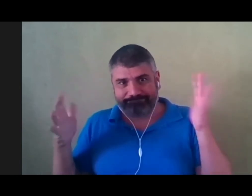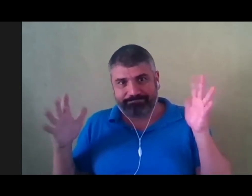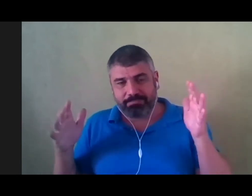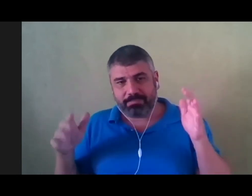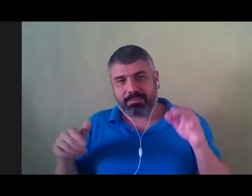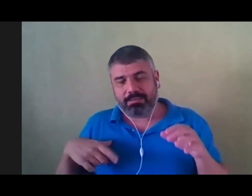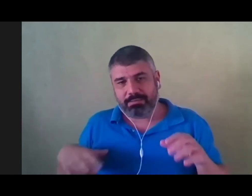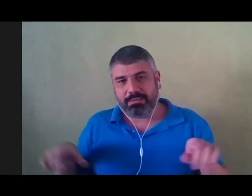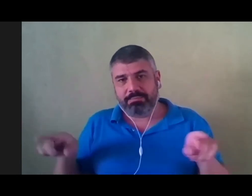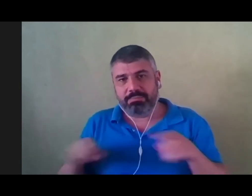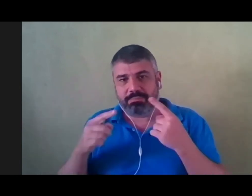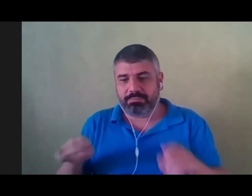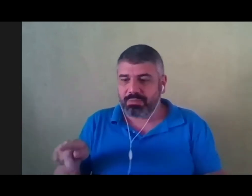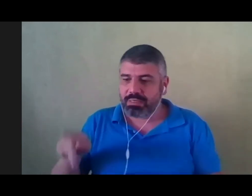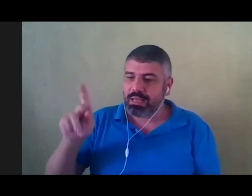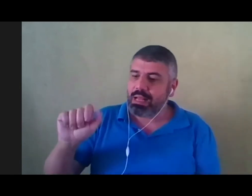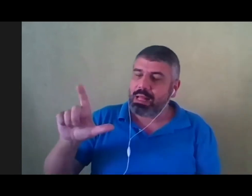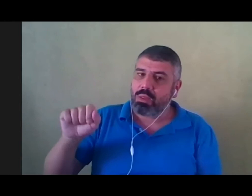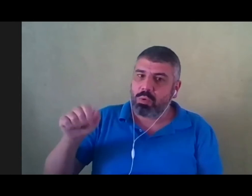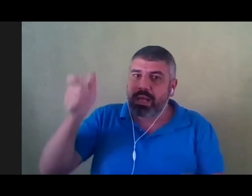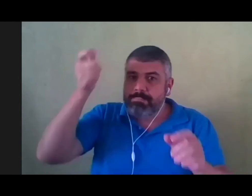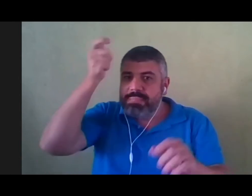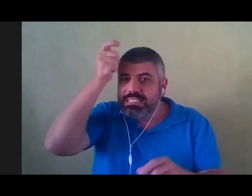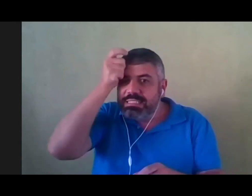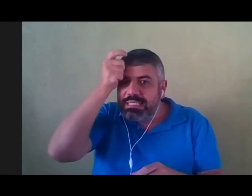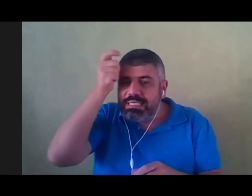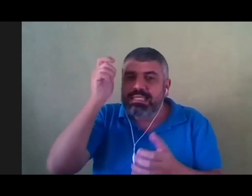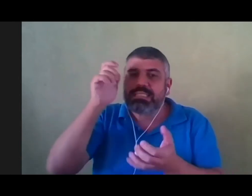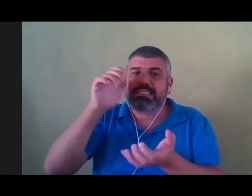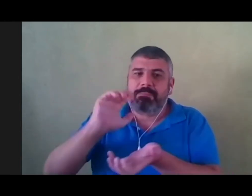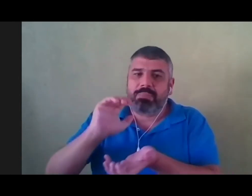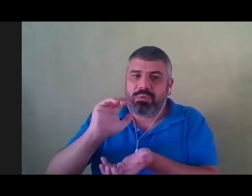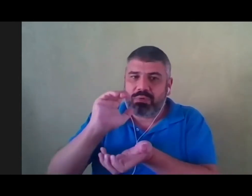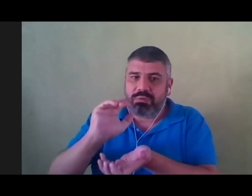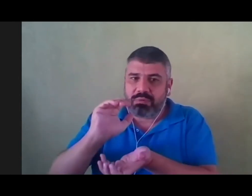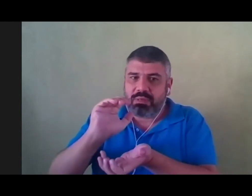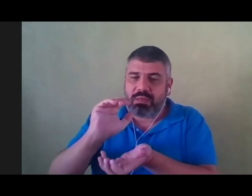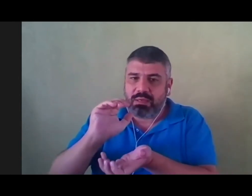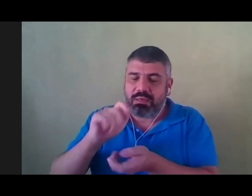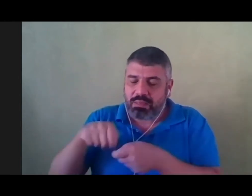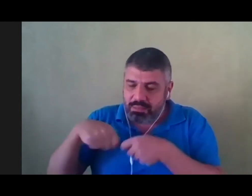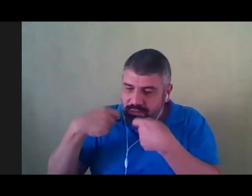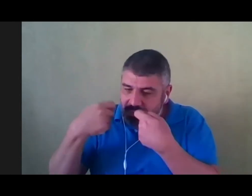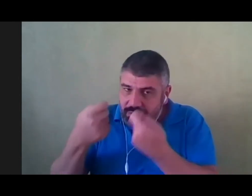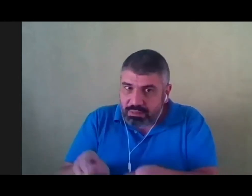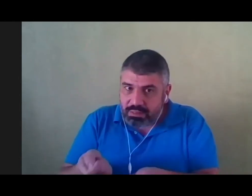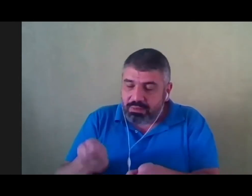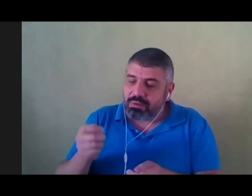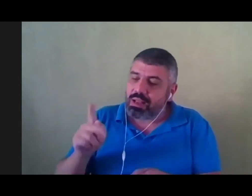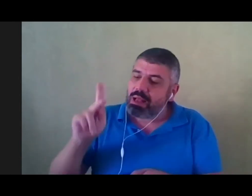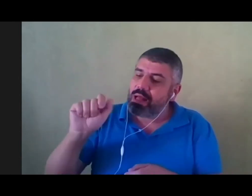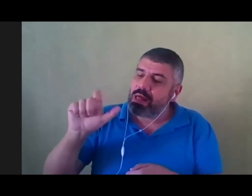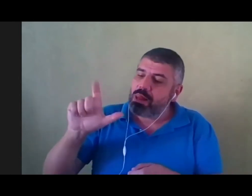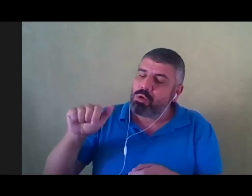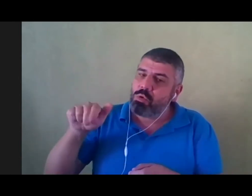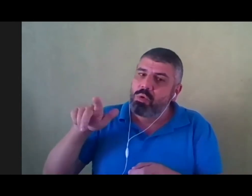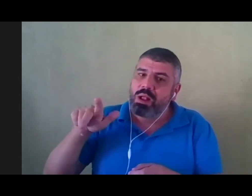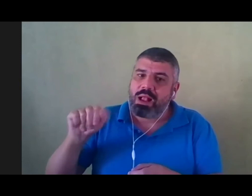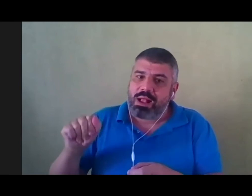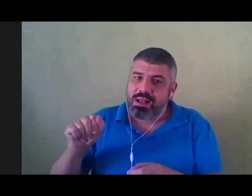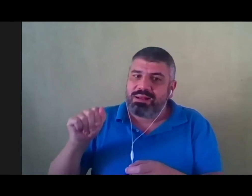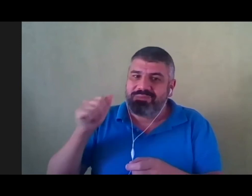Calunga, minha princesa. A boneca levantada. Calunga, minha princesa.